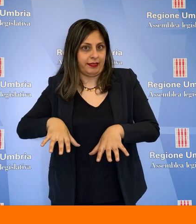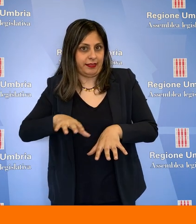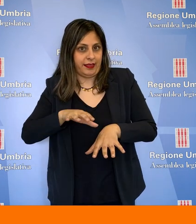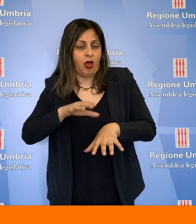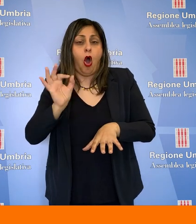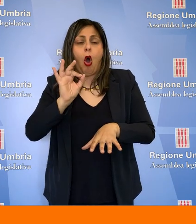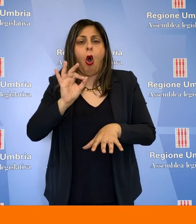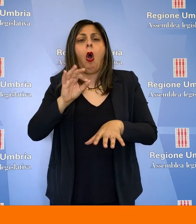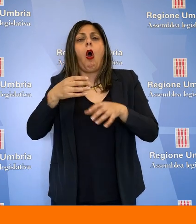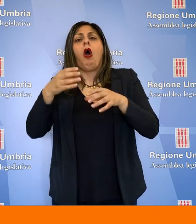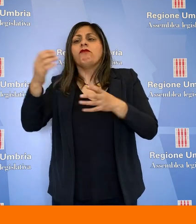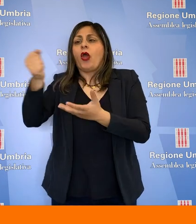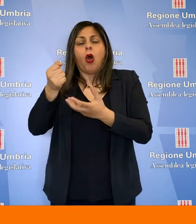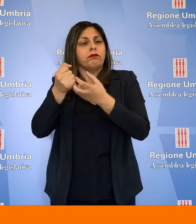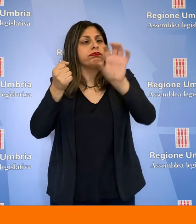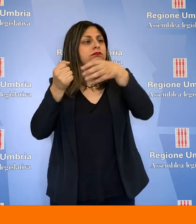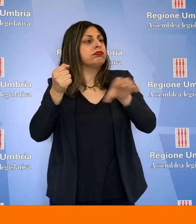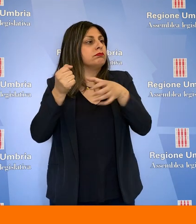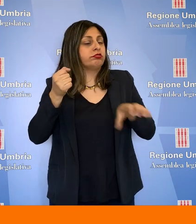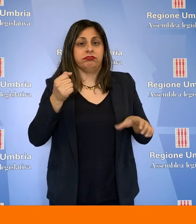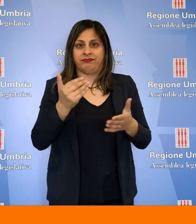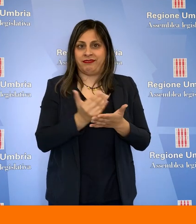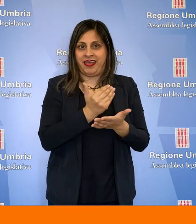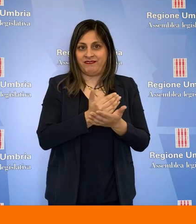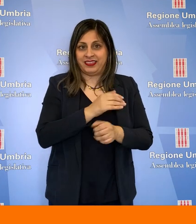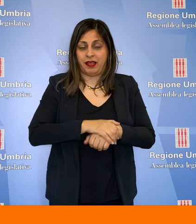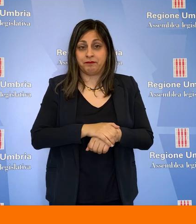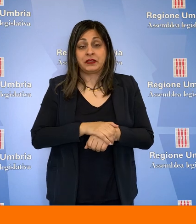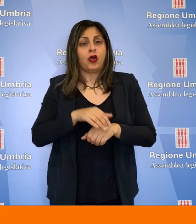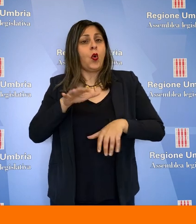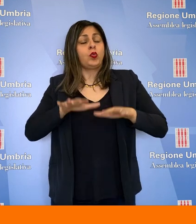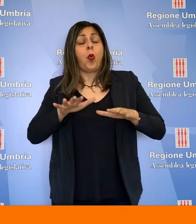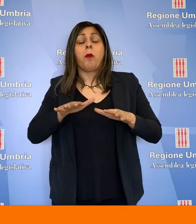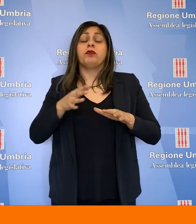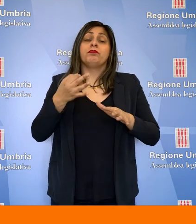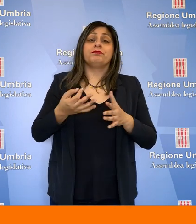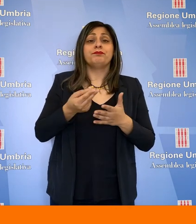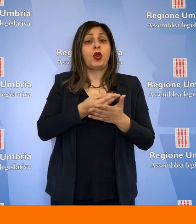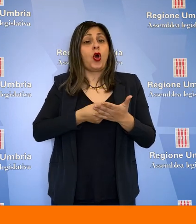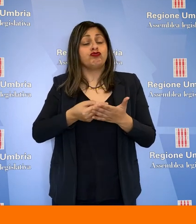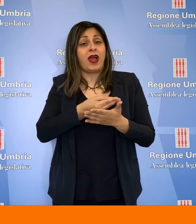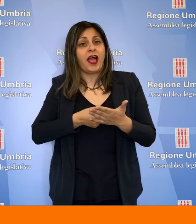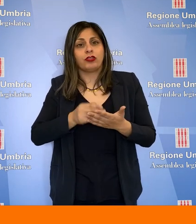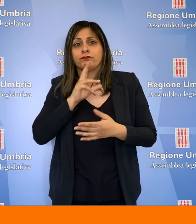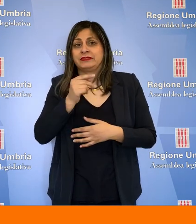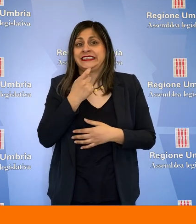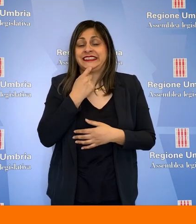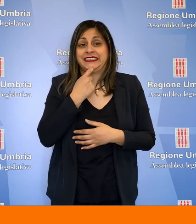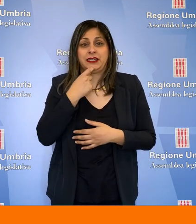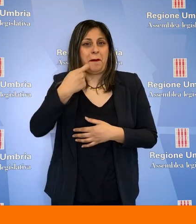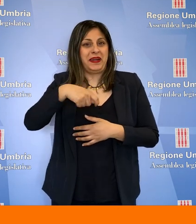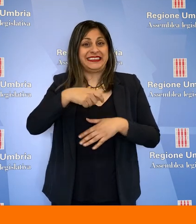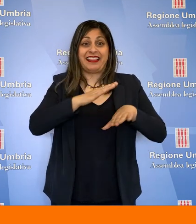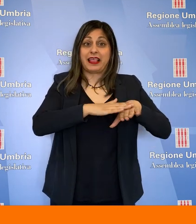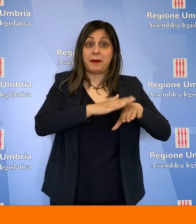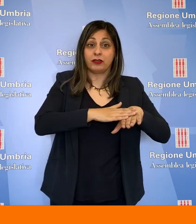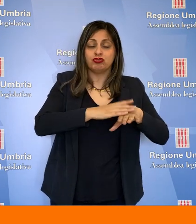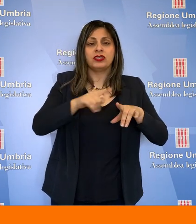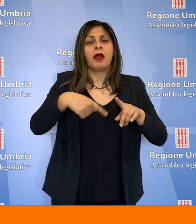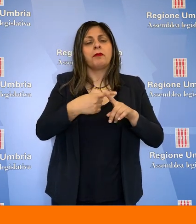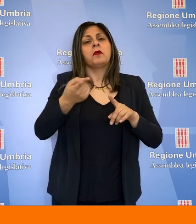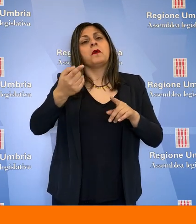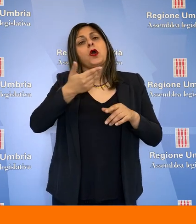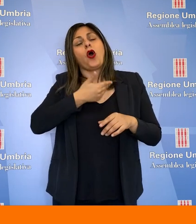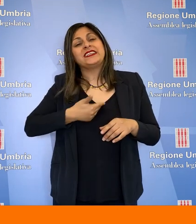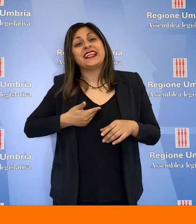rischiare di perdere i fondi previsti o che possano essere estornati in altre direzioni. Perplessità sul progetto sono state espresse,